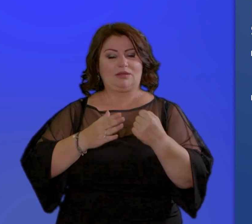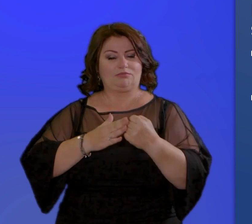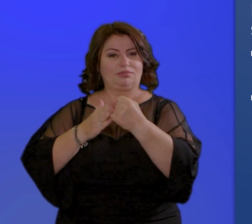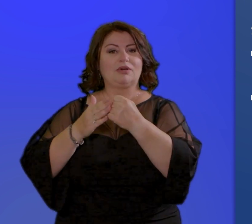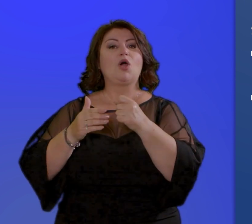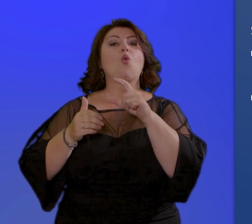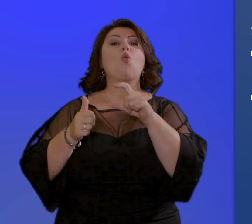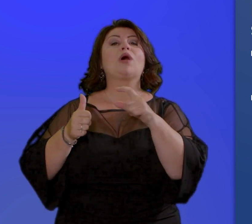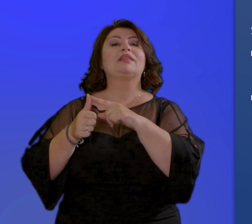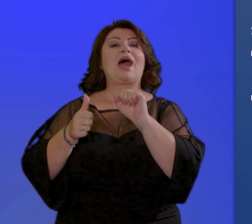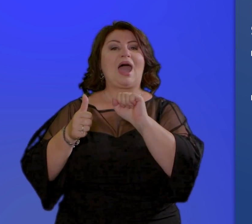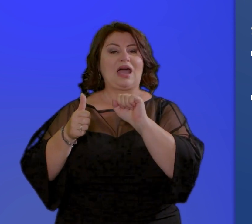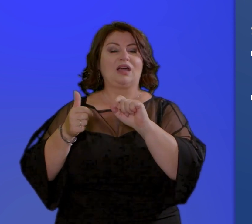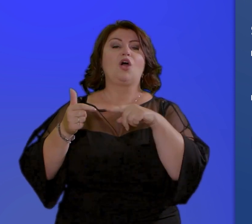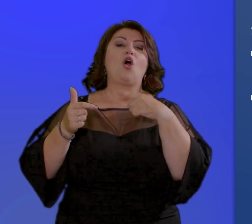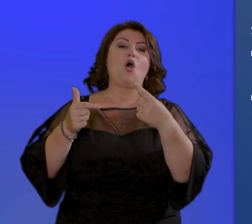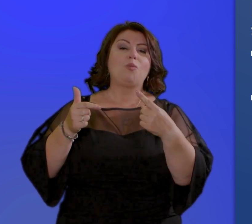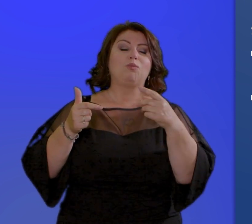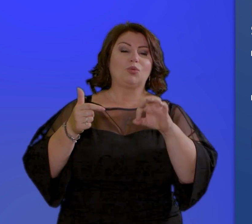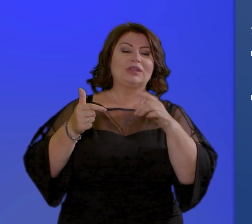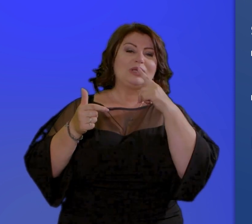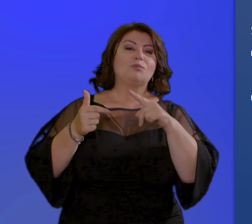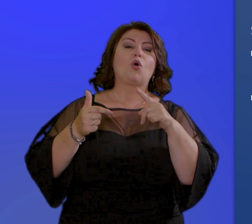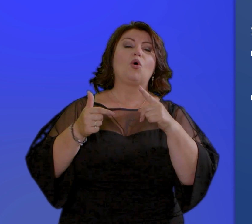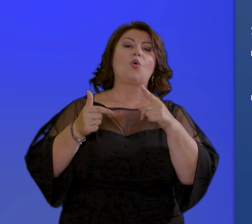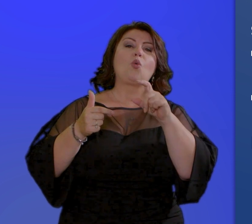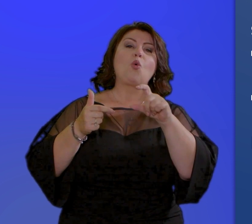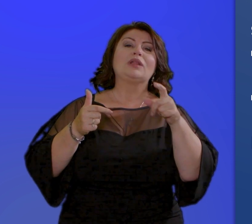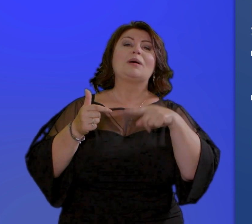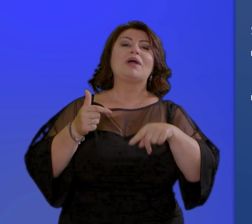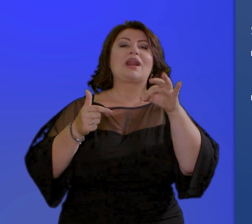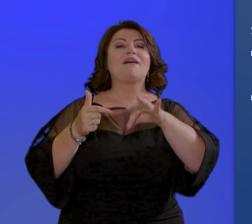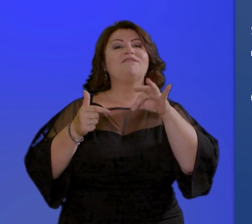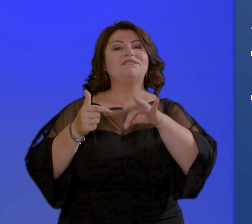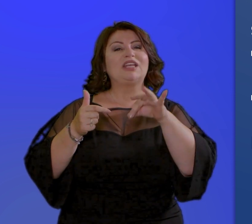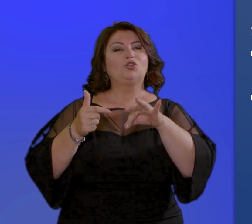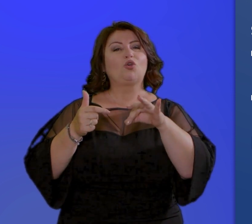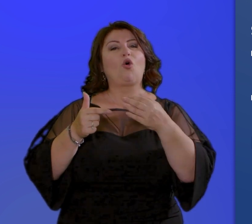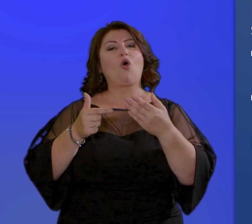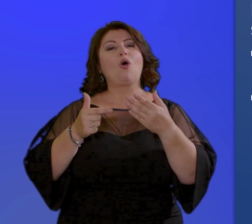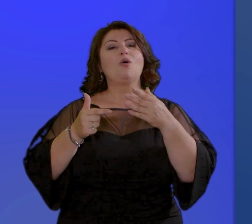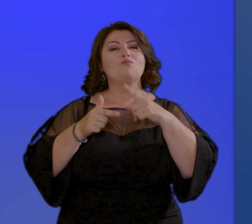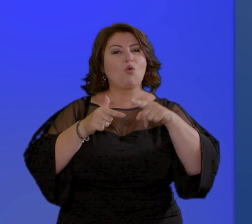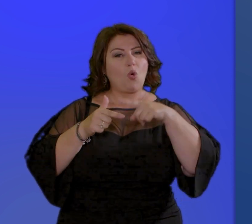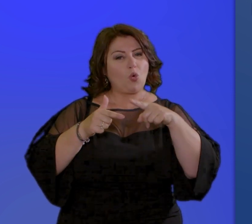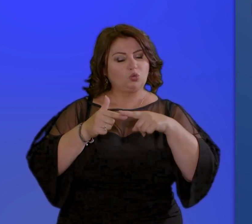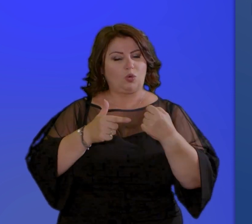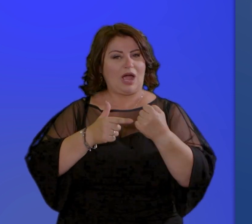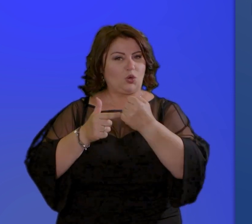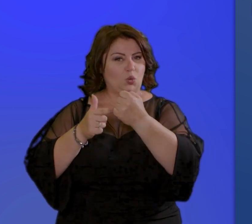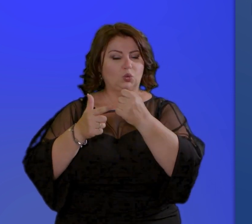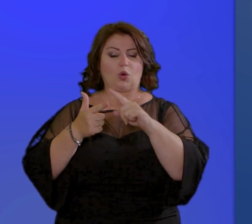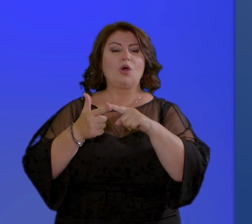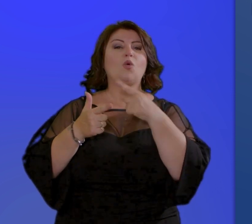quota b il beneficio è pagato sulla carta reddito di cittadinanza è